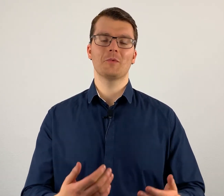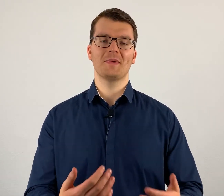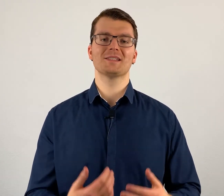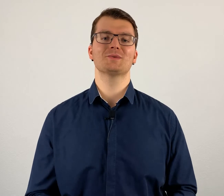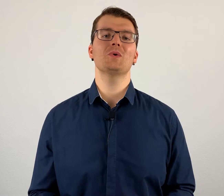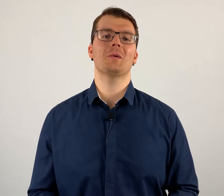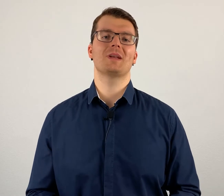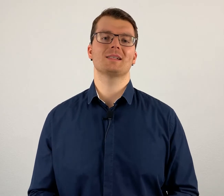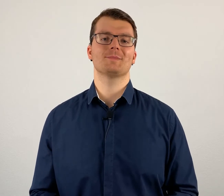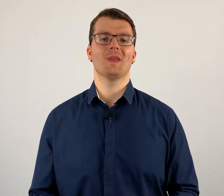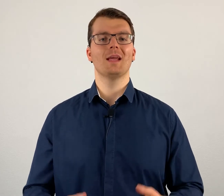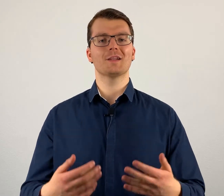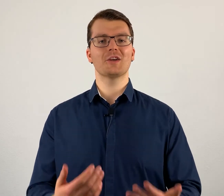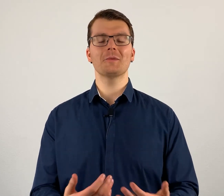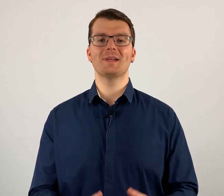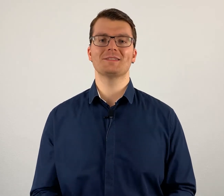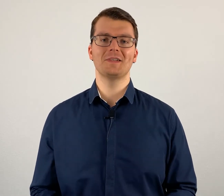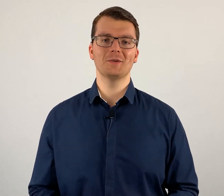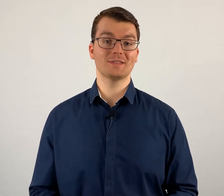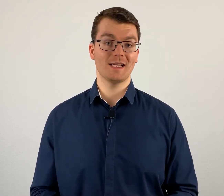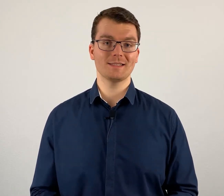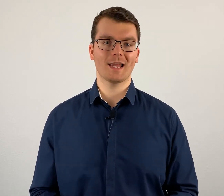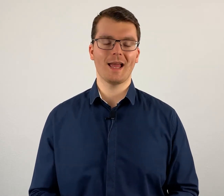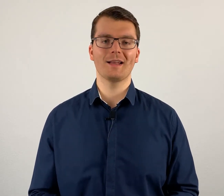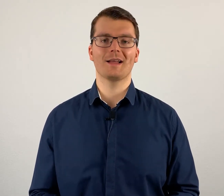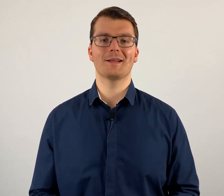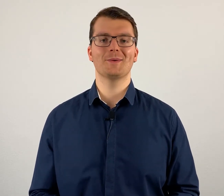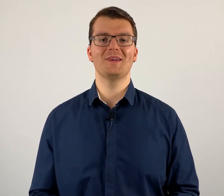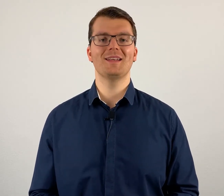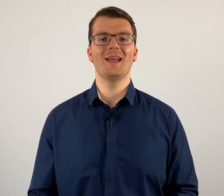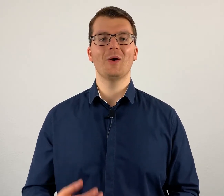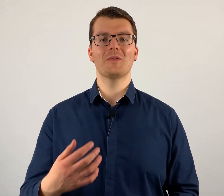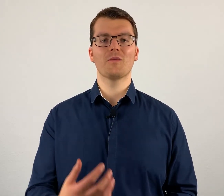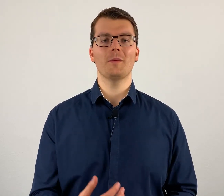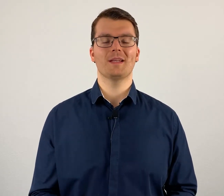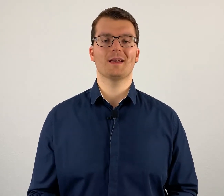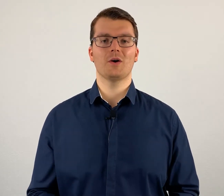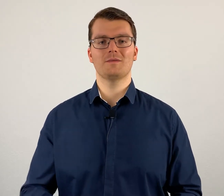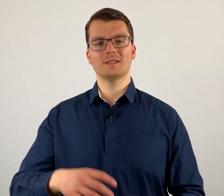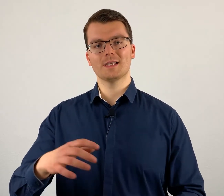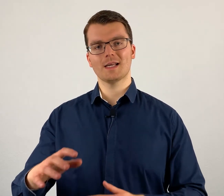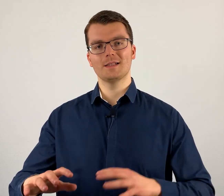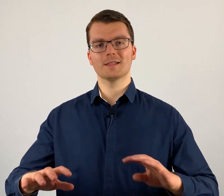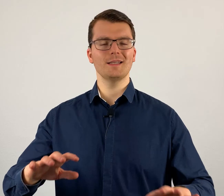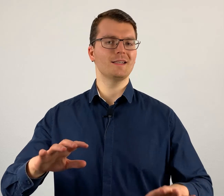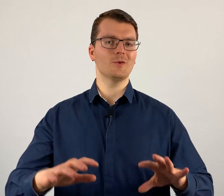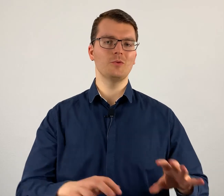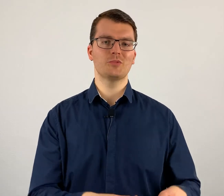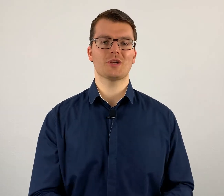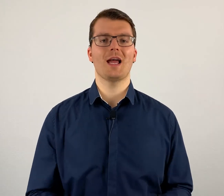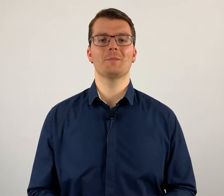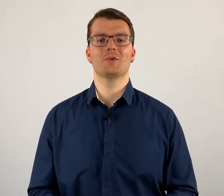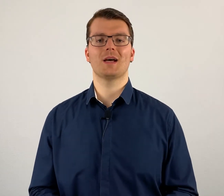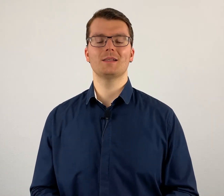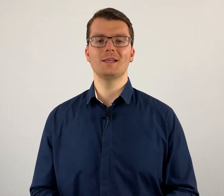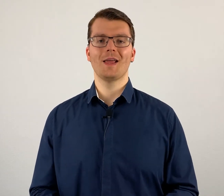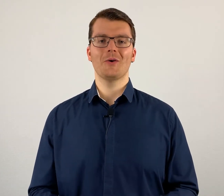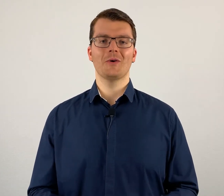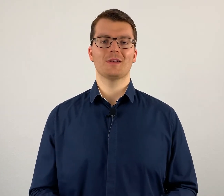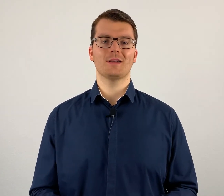und mir das zukommen lassen, dann schaut mir das Video sehr, sehr gerne an, natürlich und freue mich dann auch, wenn Sie das alles richtig gut beschreiben und alles. Und